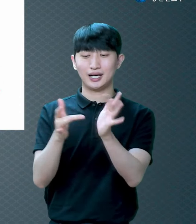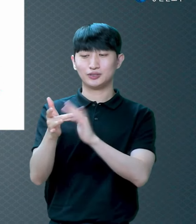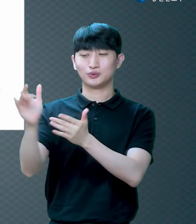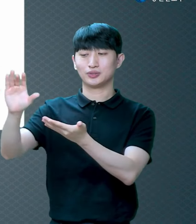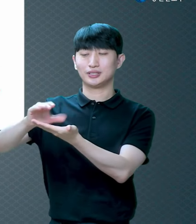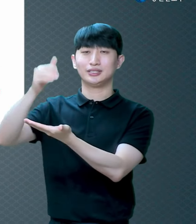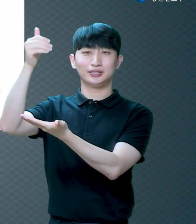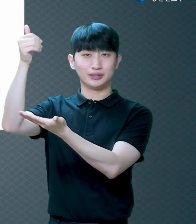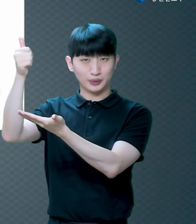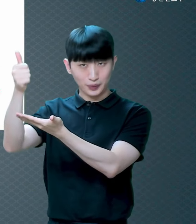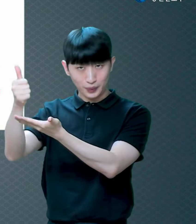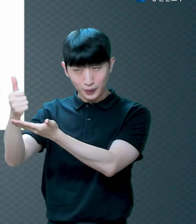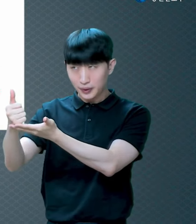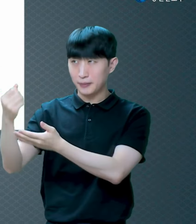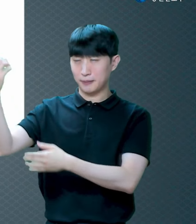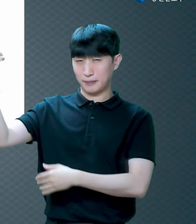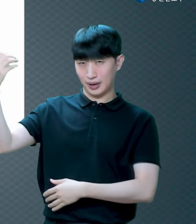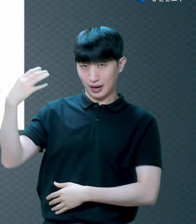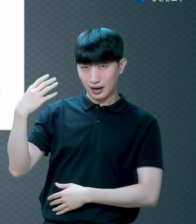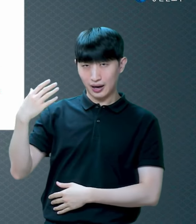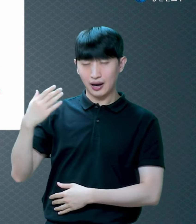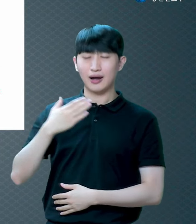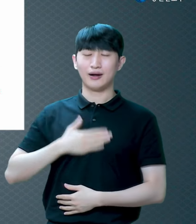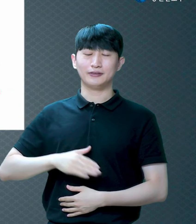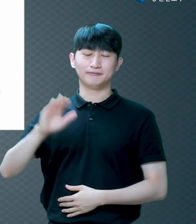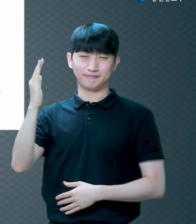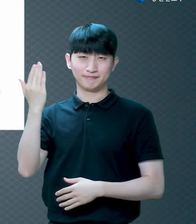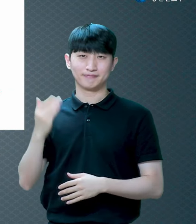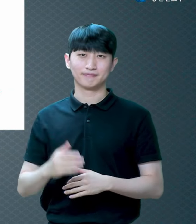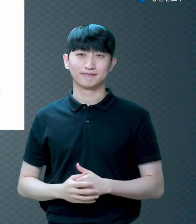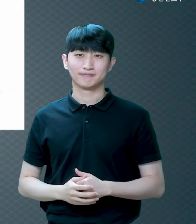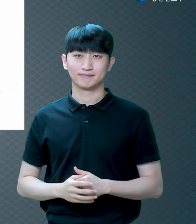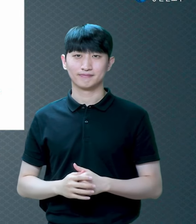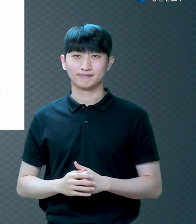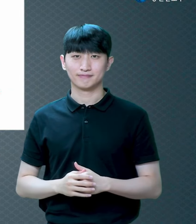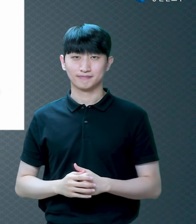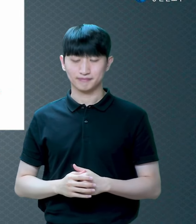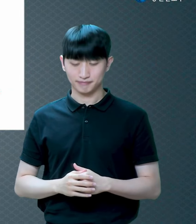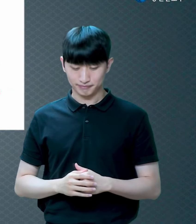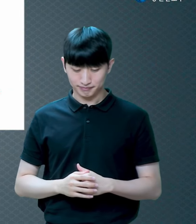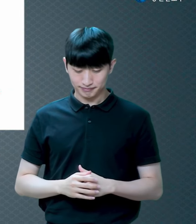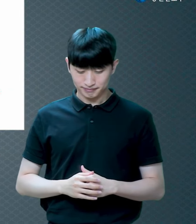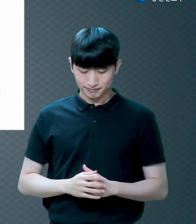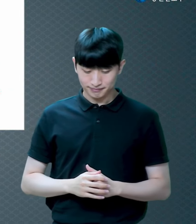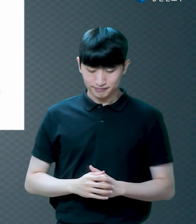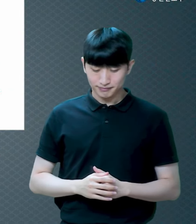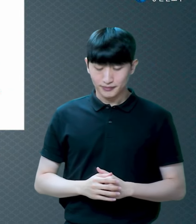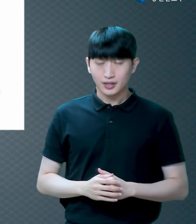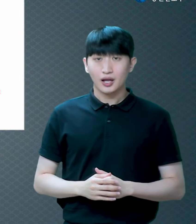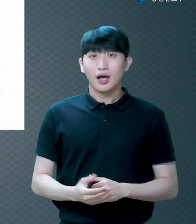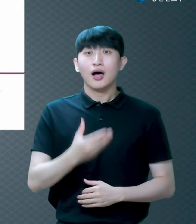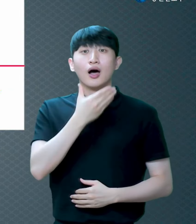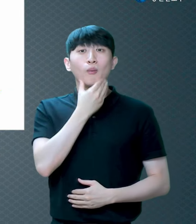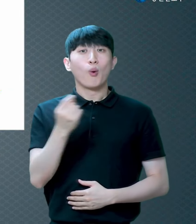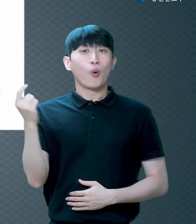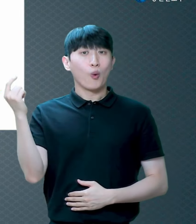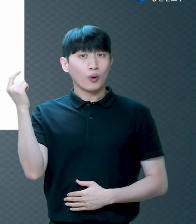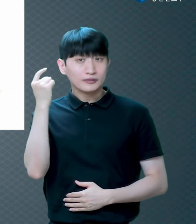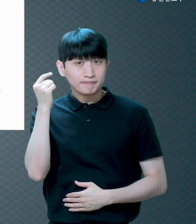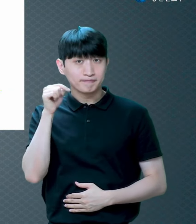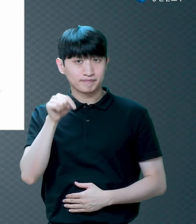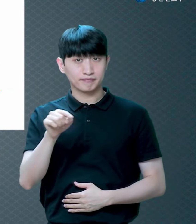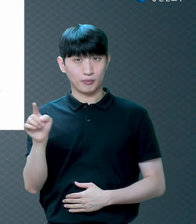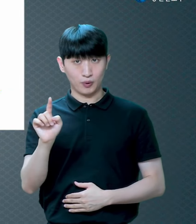게시로 알게 됐다 이 보금이라고 하는 것은 사람한테